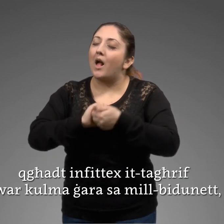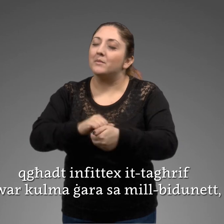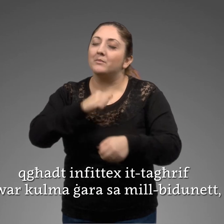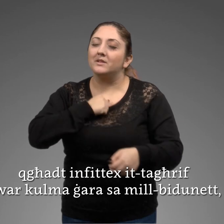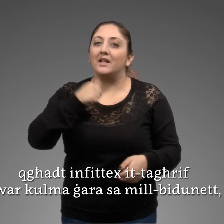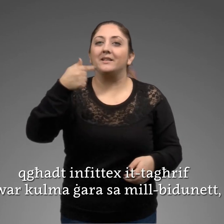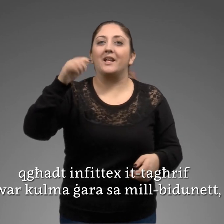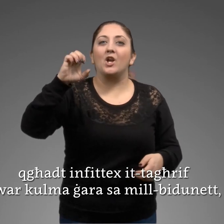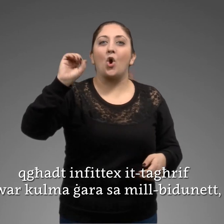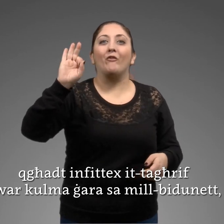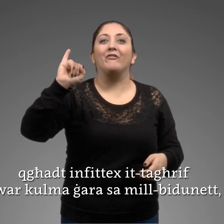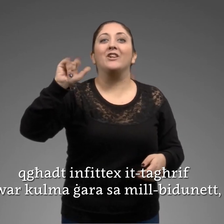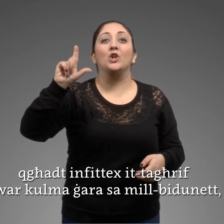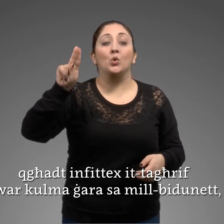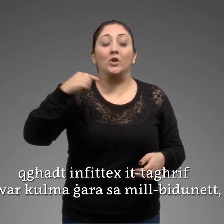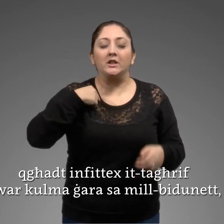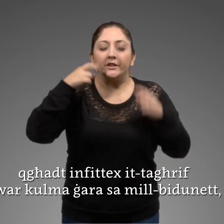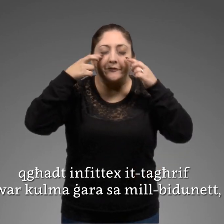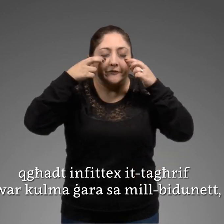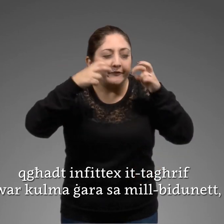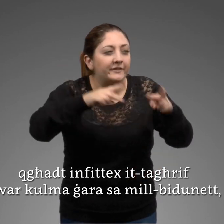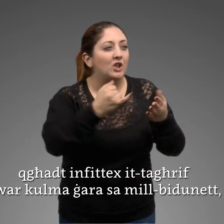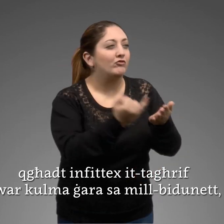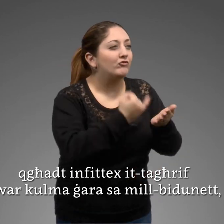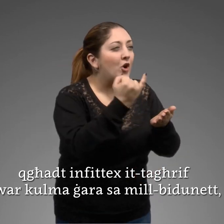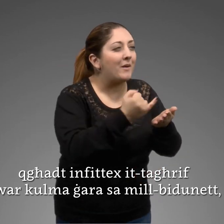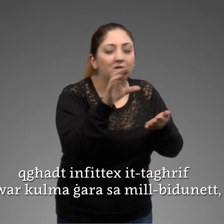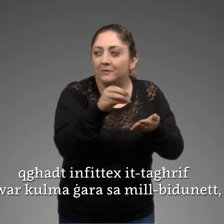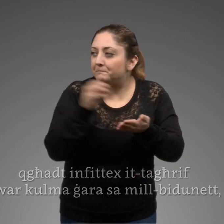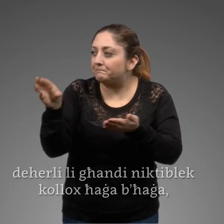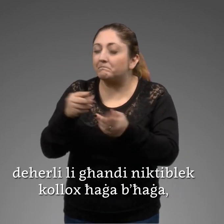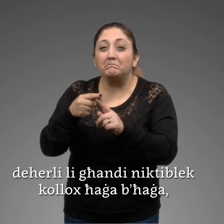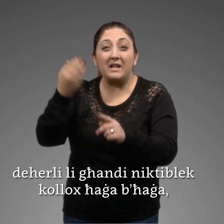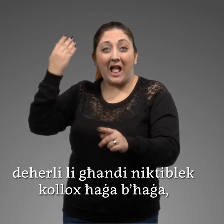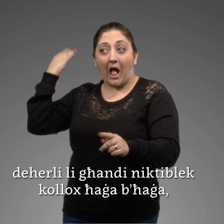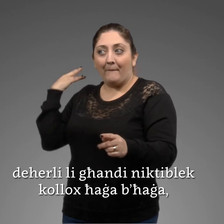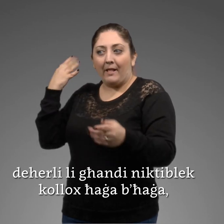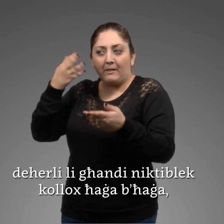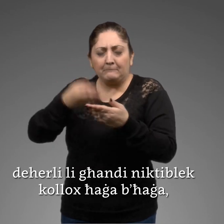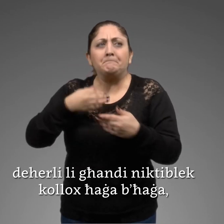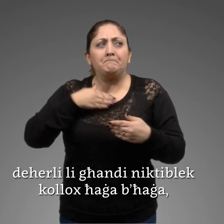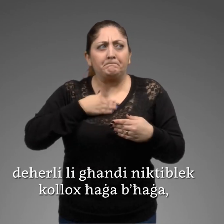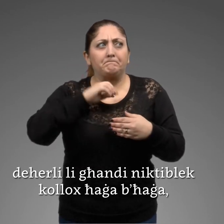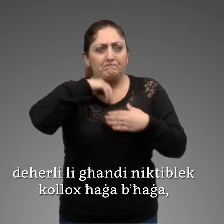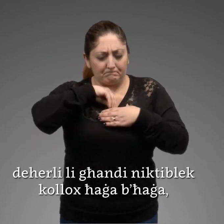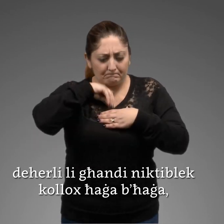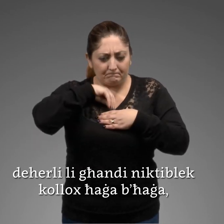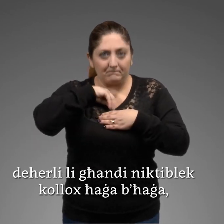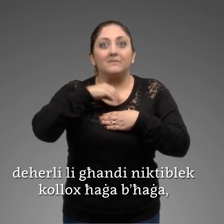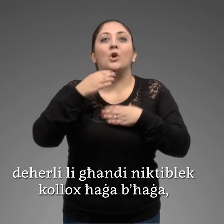għatt imfittex il-tarif dwar kul maġara saml-bidunet dar li li għand din iktibla kolla x ħħħab